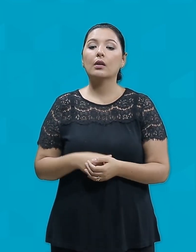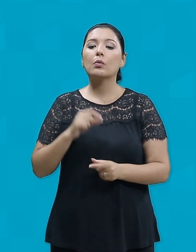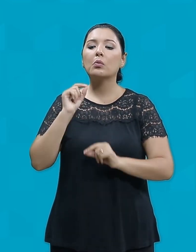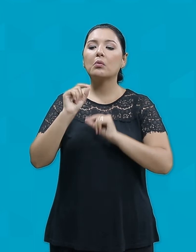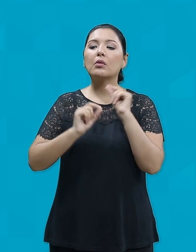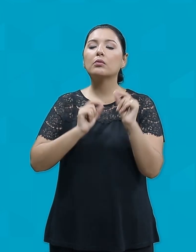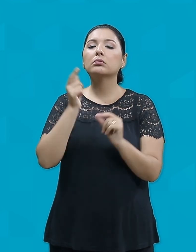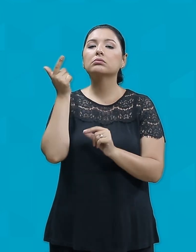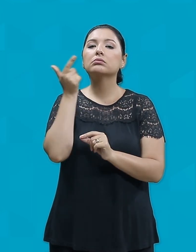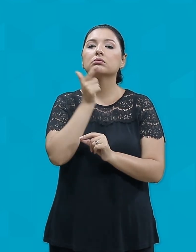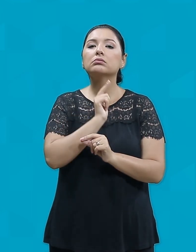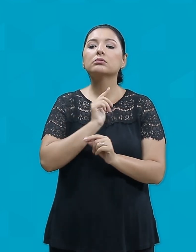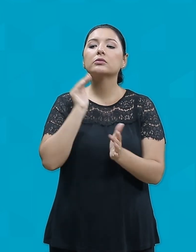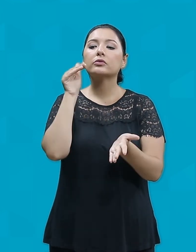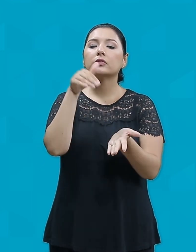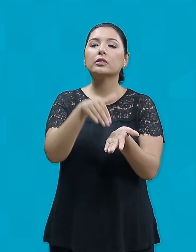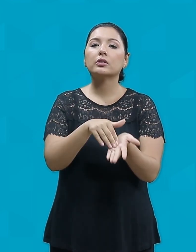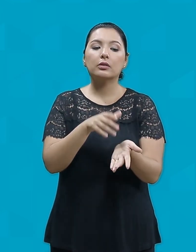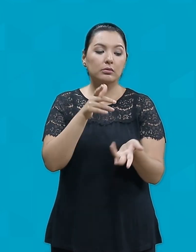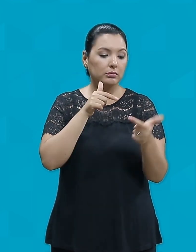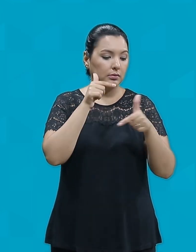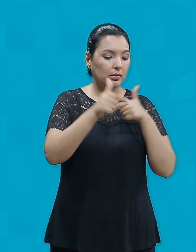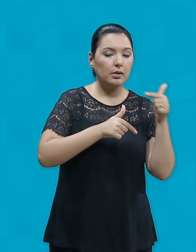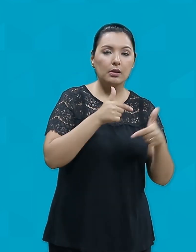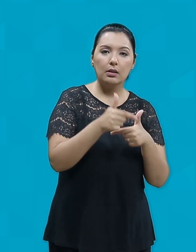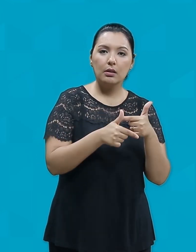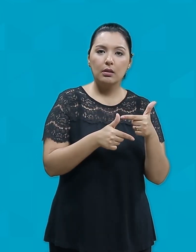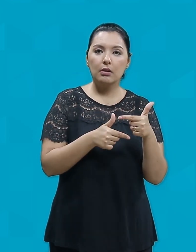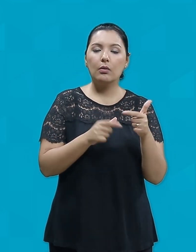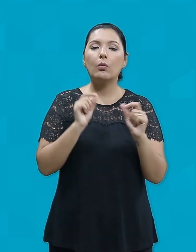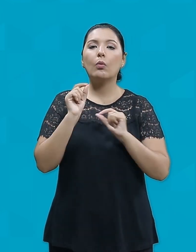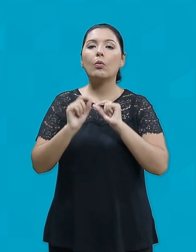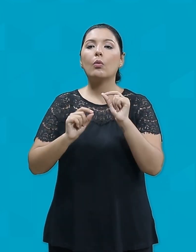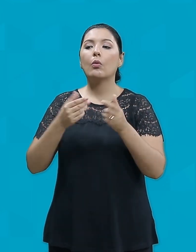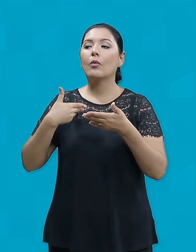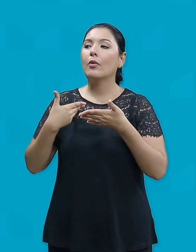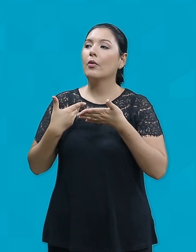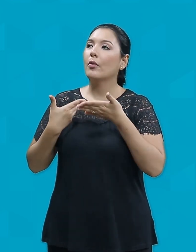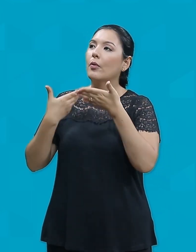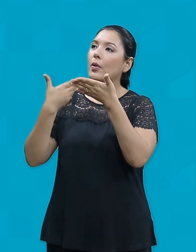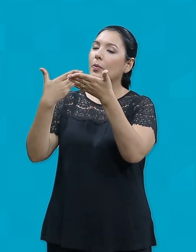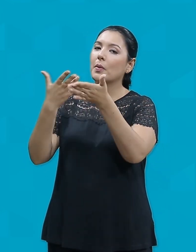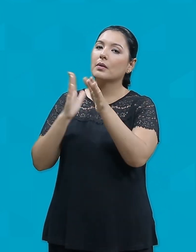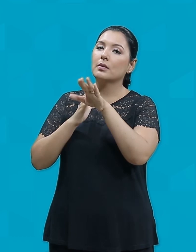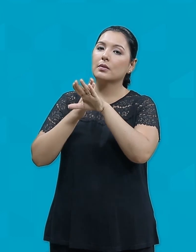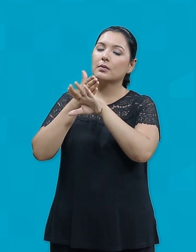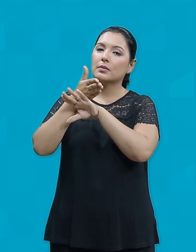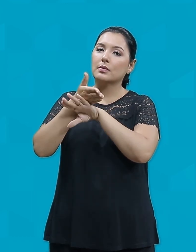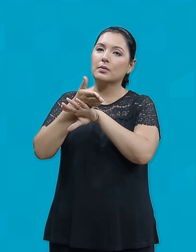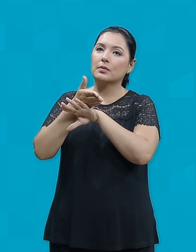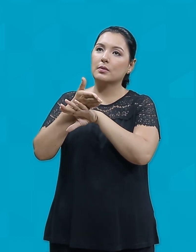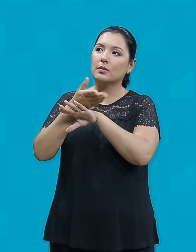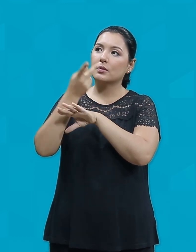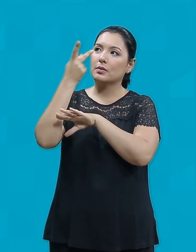Em administrar os bens de Deus É o convite para participar da sua alegria